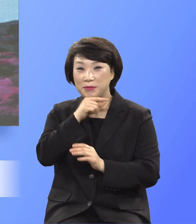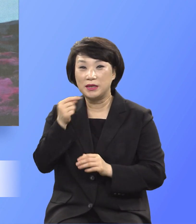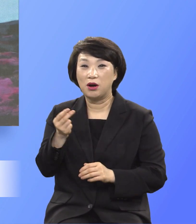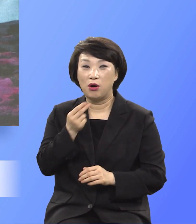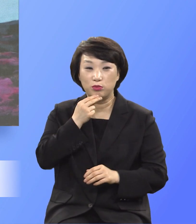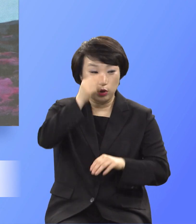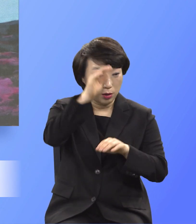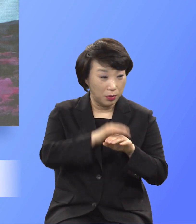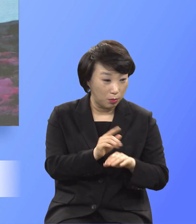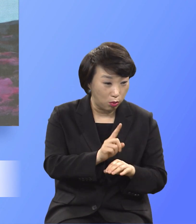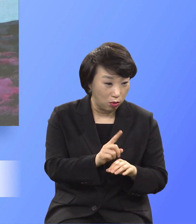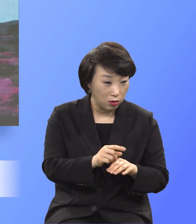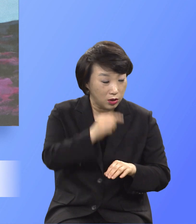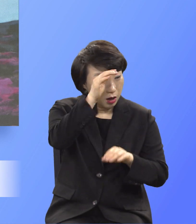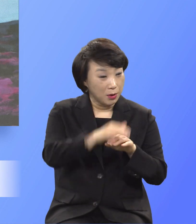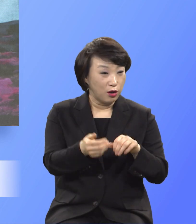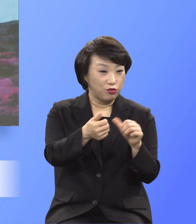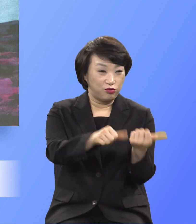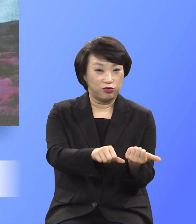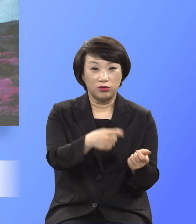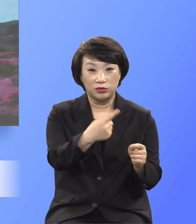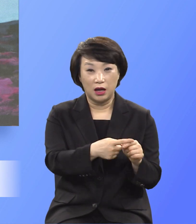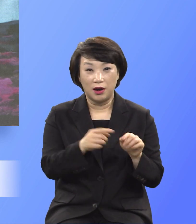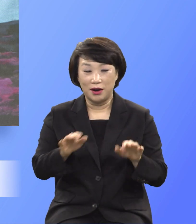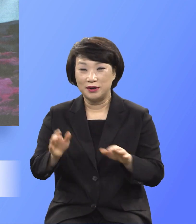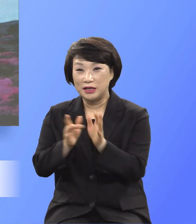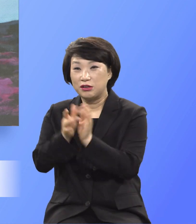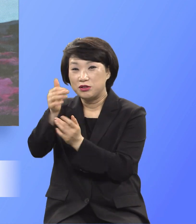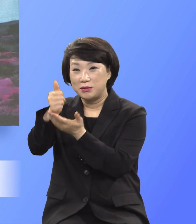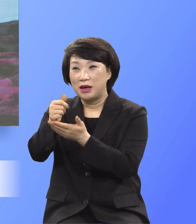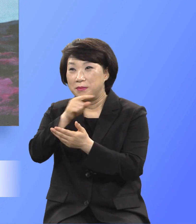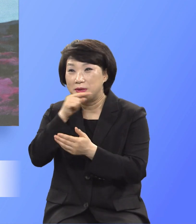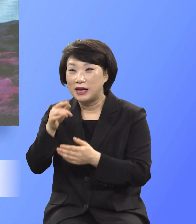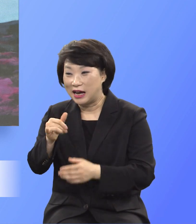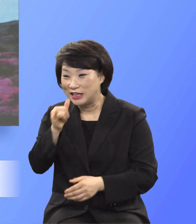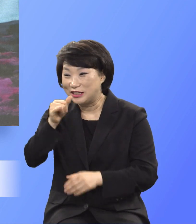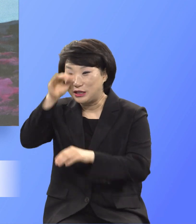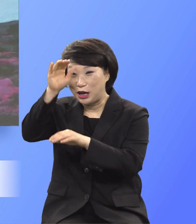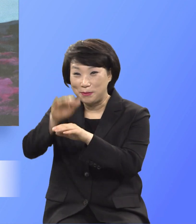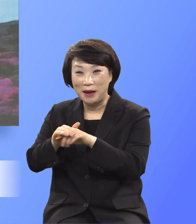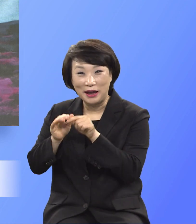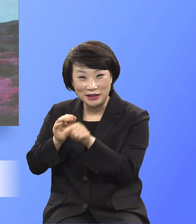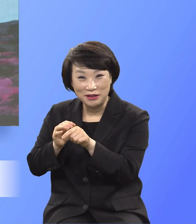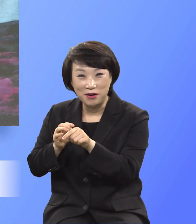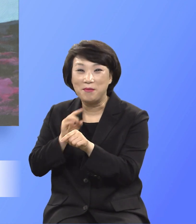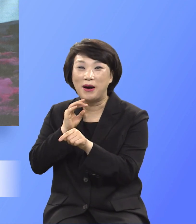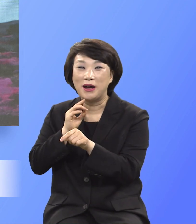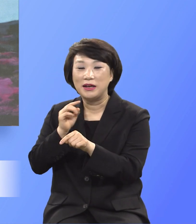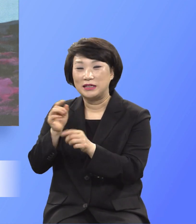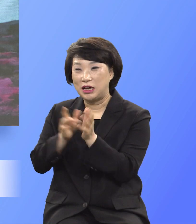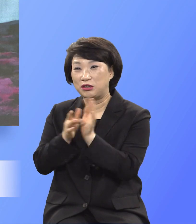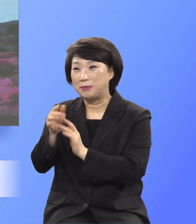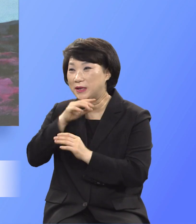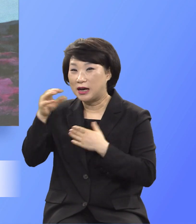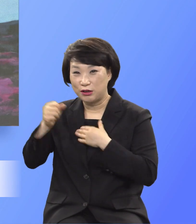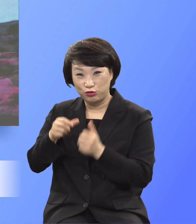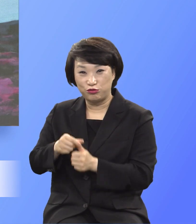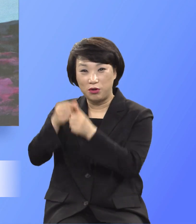예배는 죽은 예배요. 예수의 피가 없는 예배만이 피로 구원받은 자만이 내 몸을